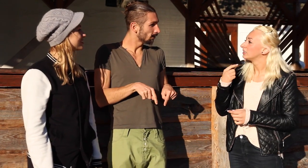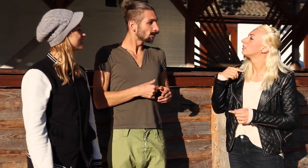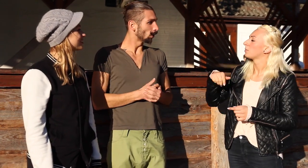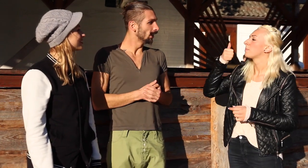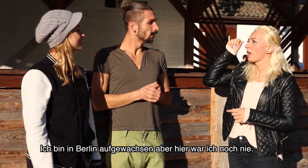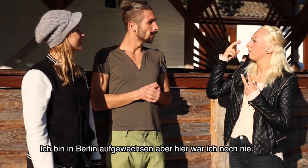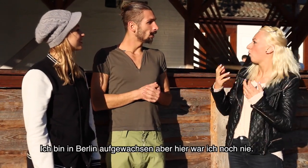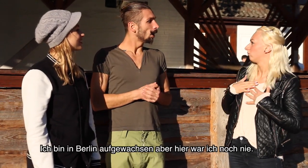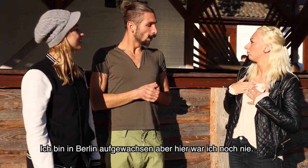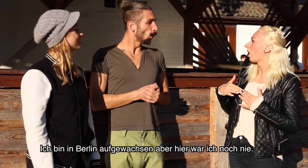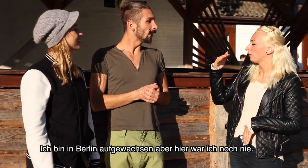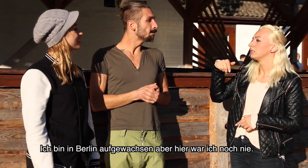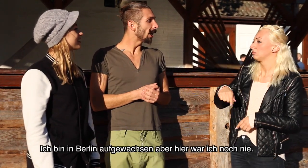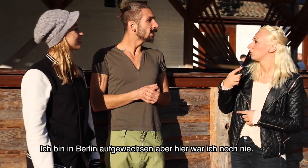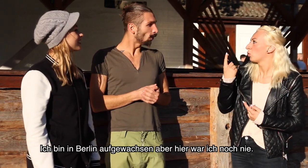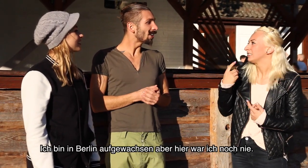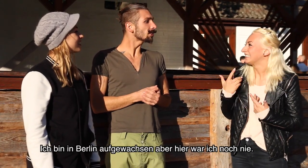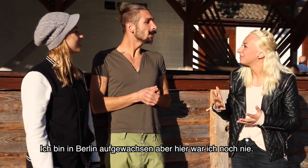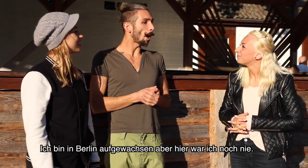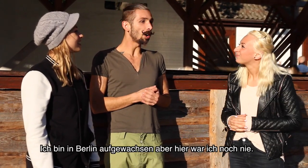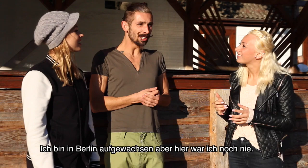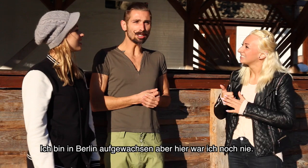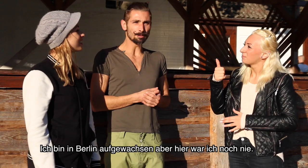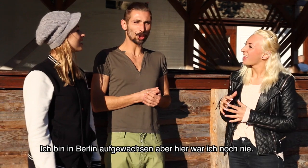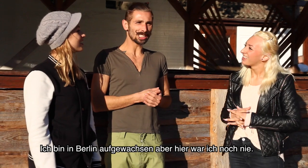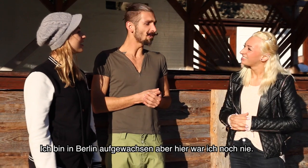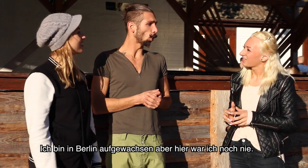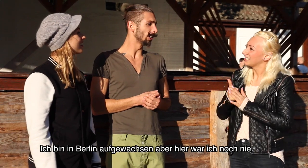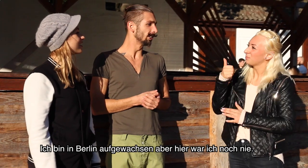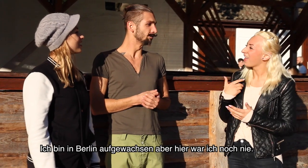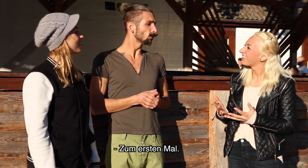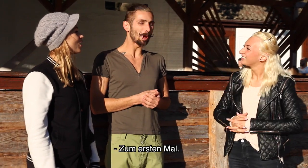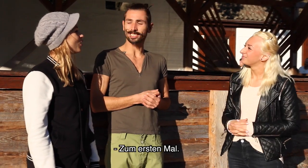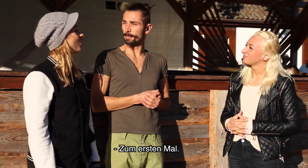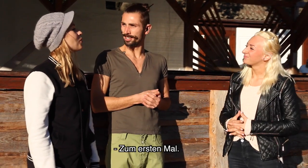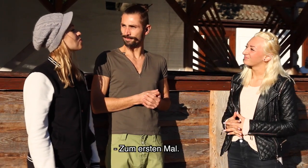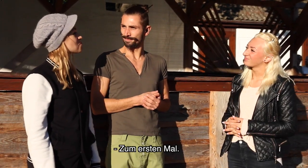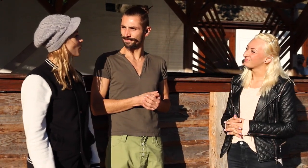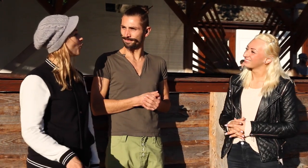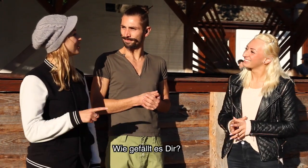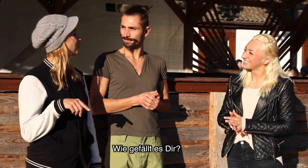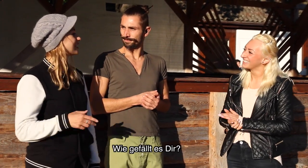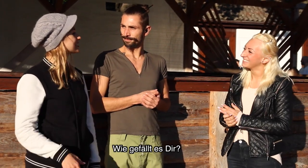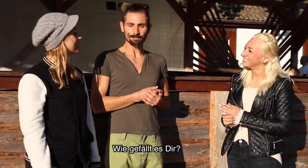Noch nie. Ich wohne in Berlin-Kalkwarten, aber hier im Mittelklima noch nie. Zum ersten Mal. Und wie gefällt es dir?